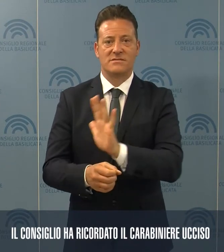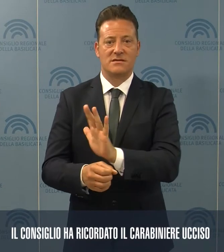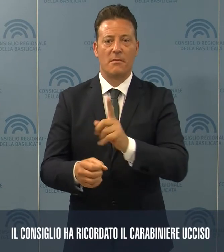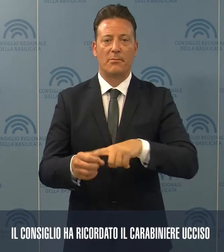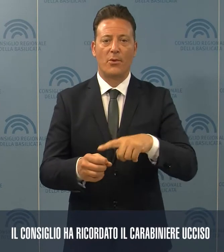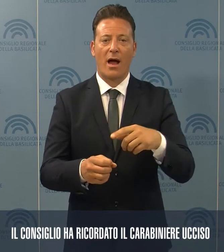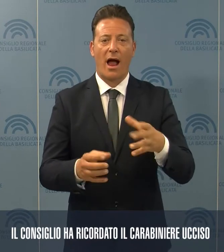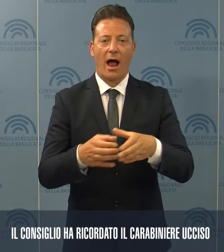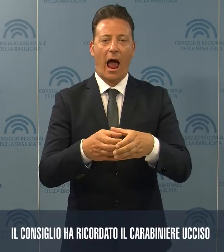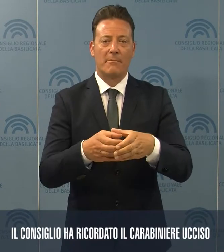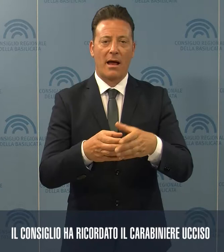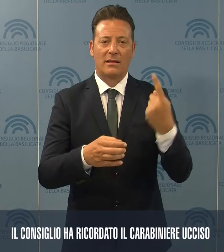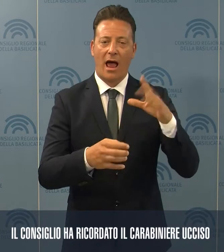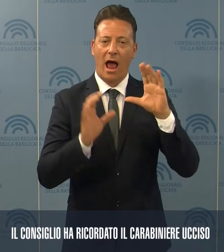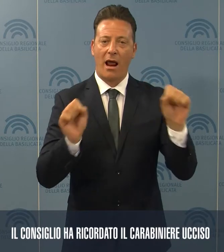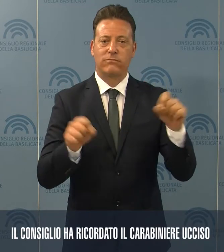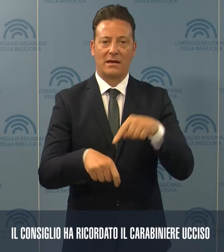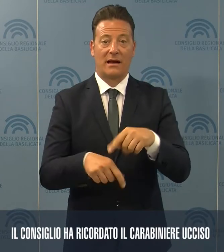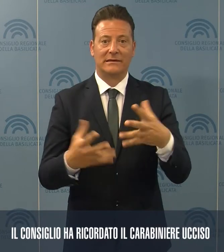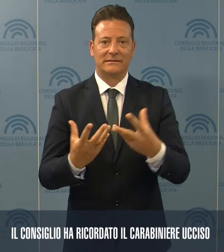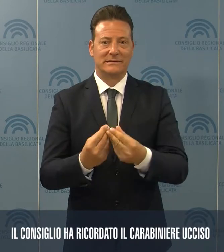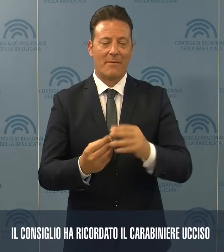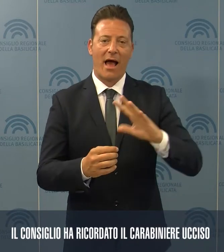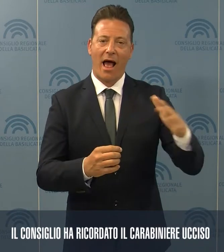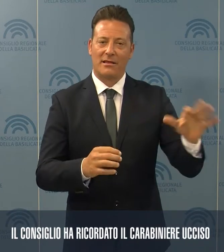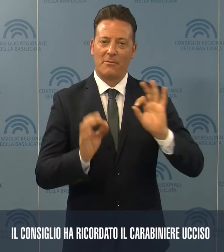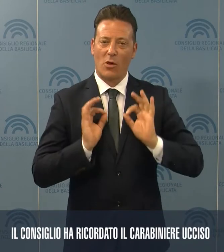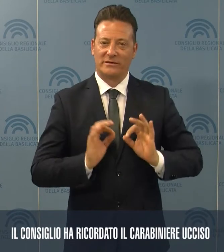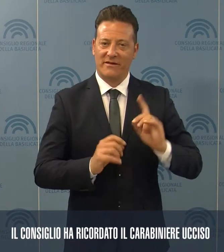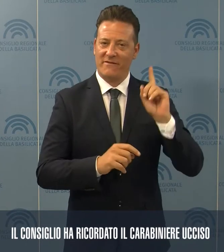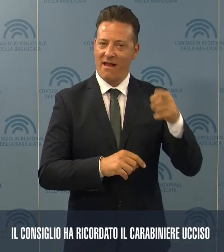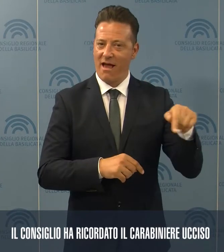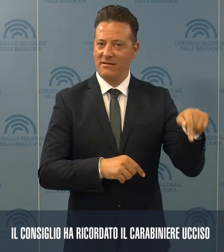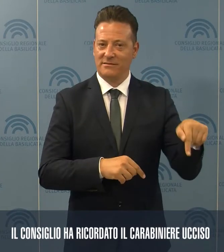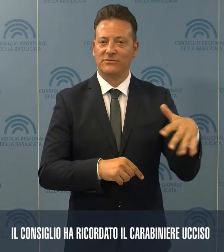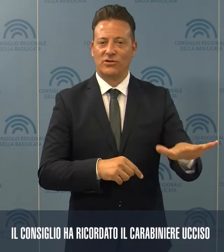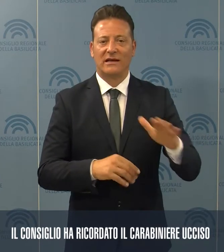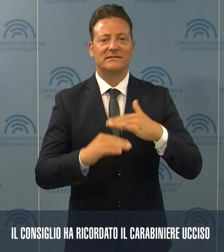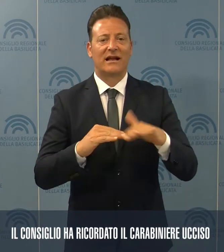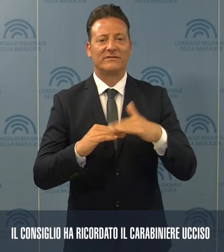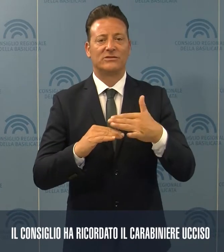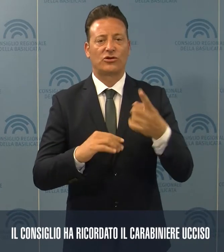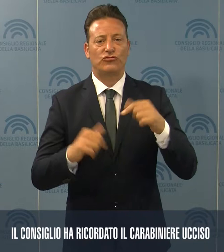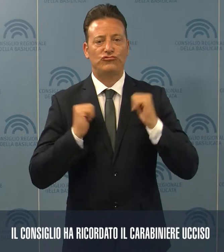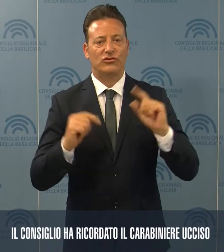dei Carabinieri che, insieme alle altre forze dell'ordine, sono al servizio dei cittadini,